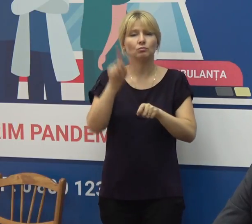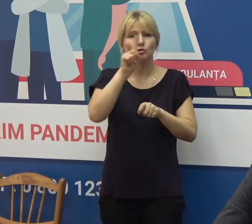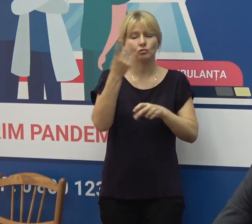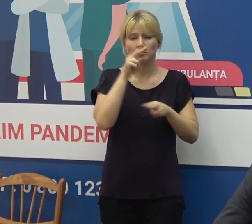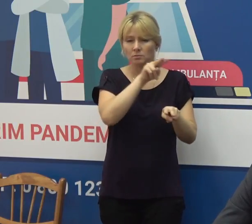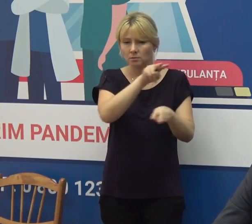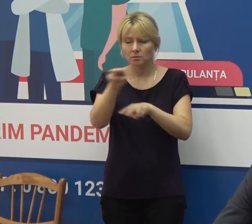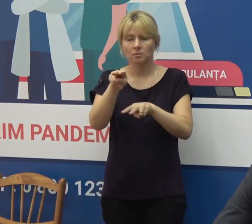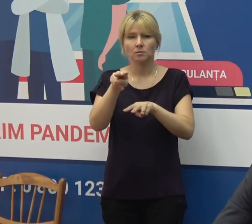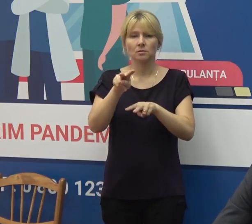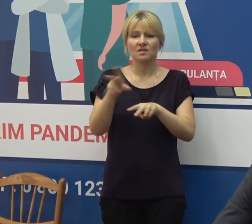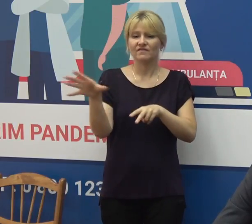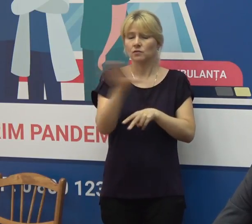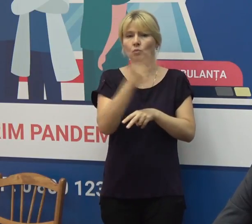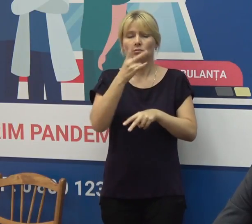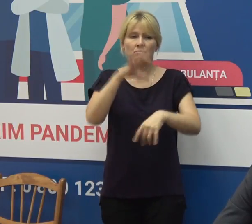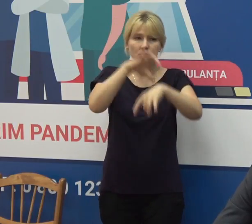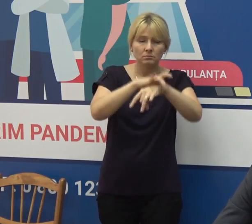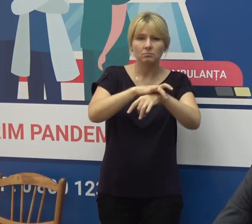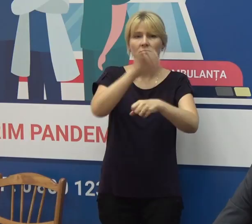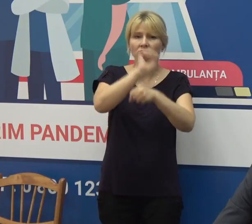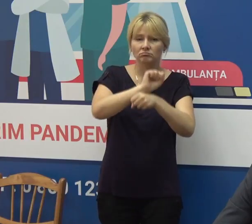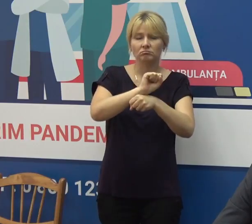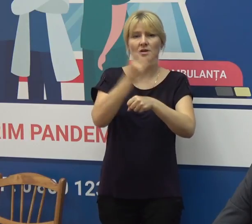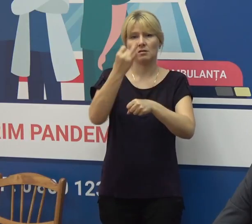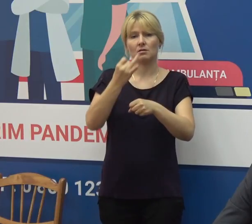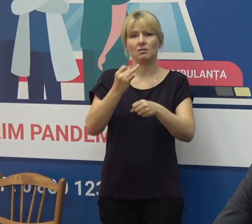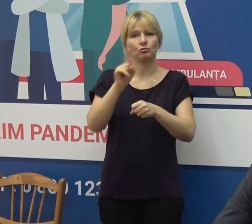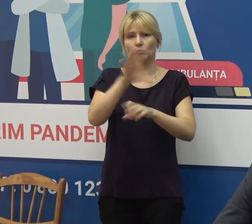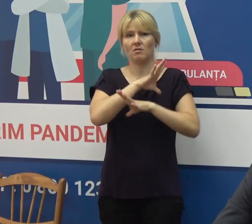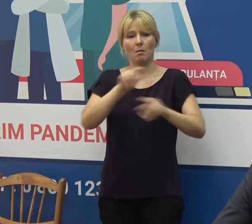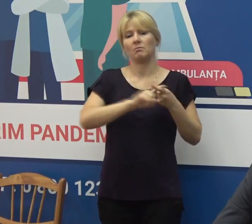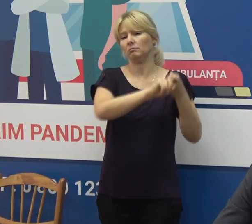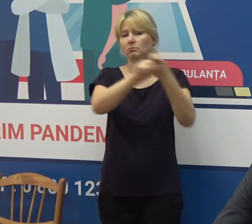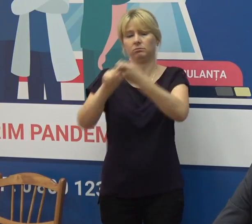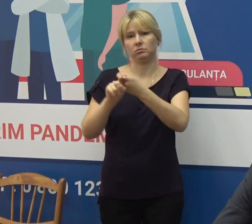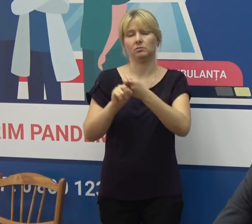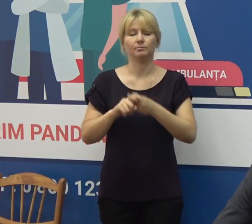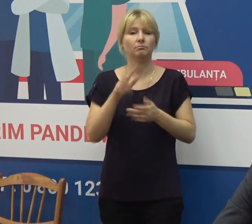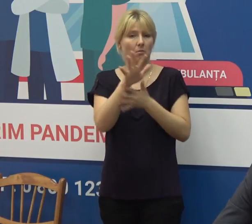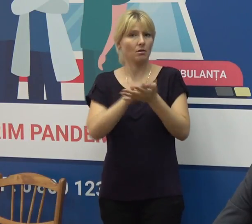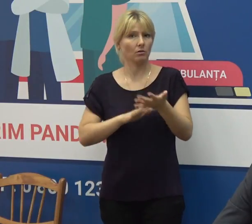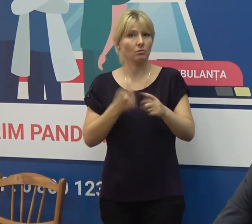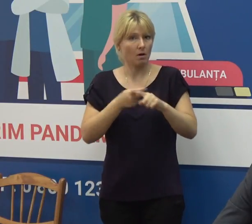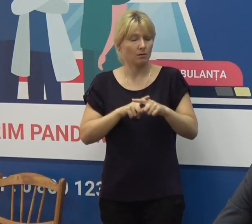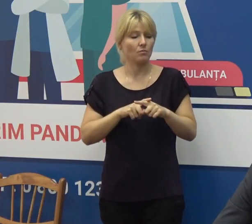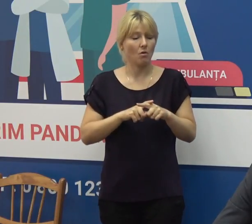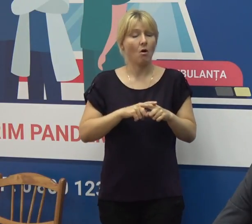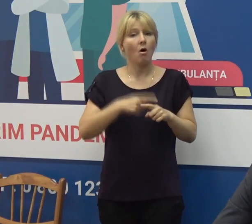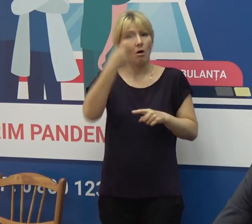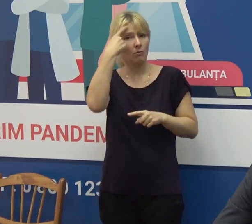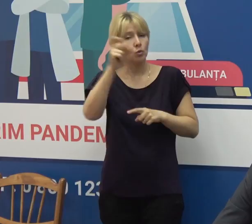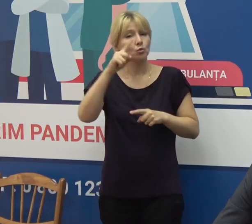control a noilor infectări, localizare și reducerea posibilității de transmitere în continuare. De menționat că pe parcursul